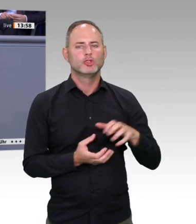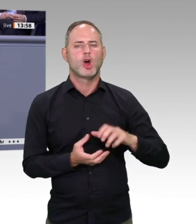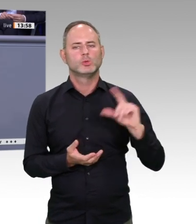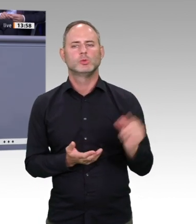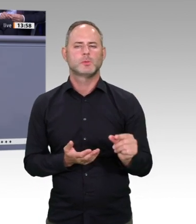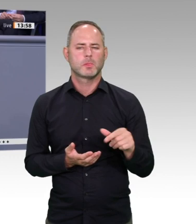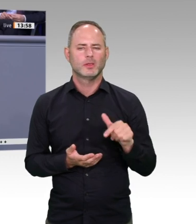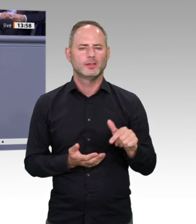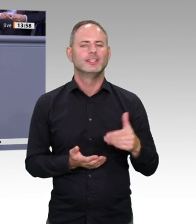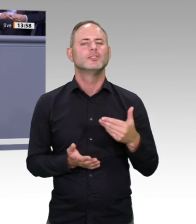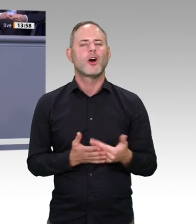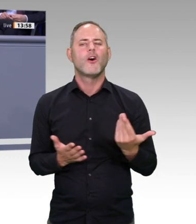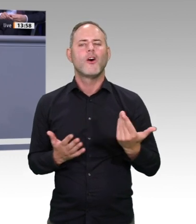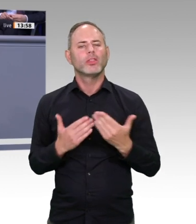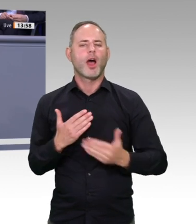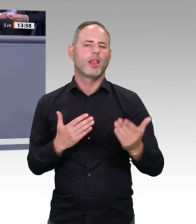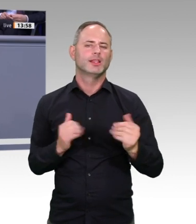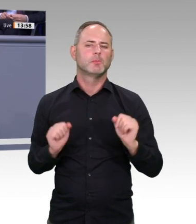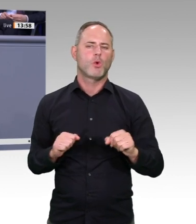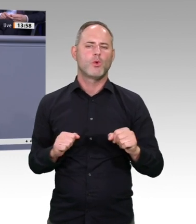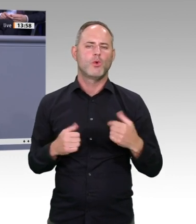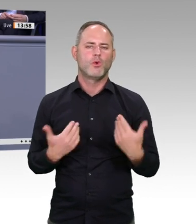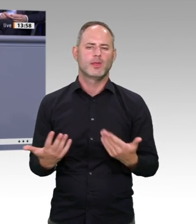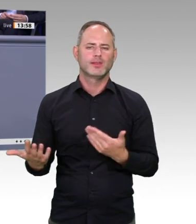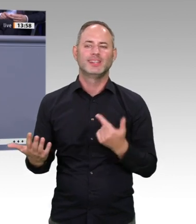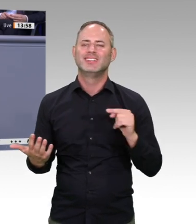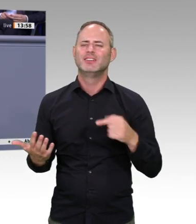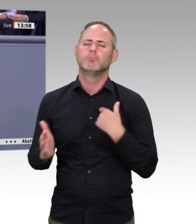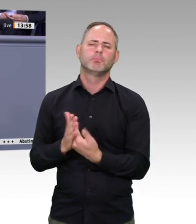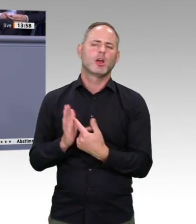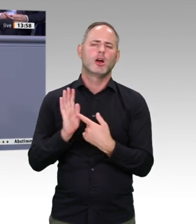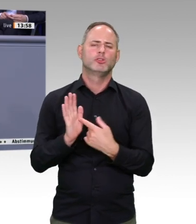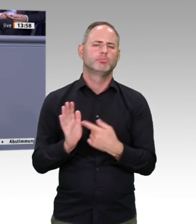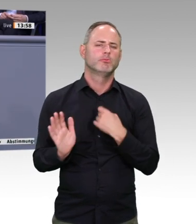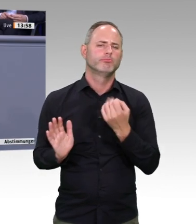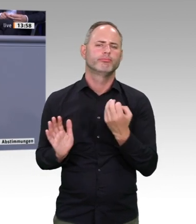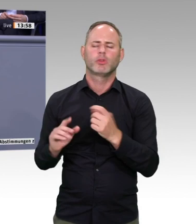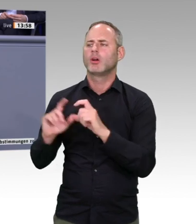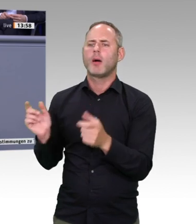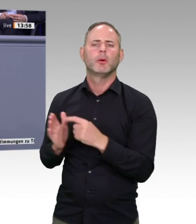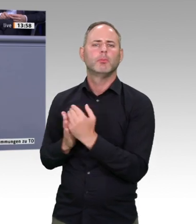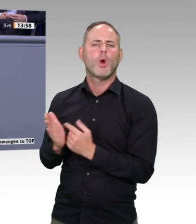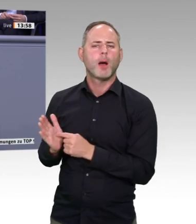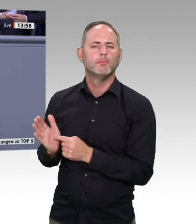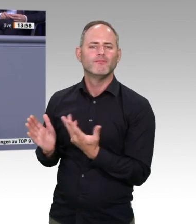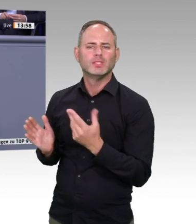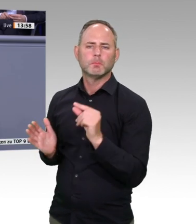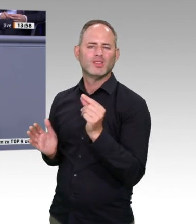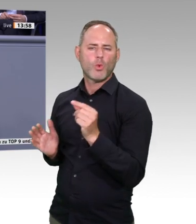wie denn die Informationsverarbeitung und Speicherung beim Menschen erfolgt. Und stellen natürlich fest, dass wir viel weniger Energie